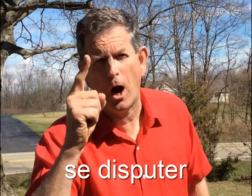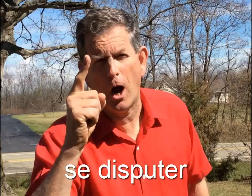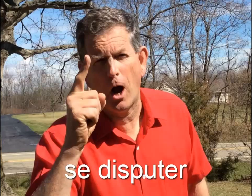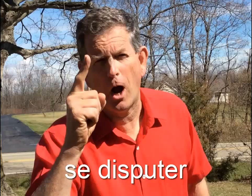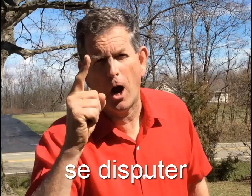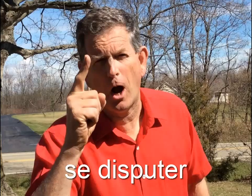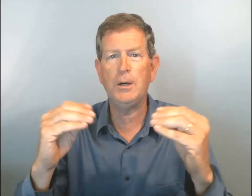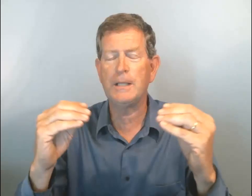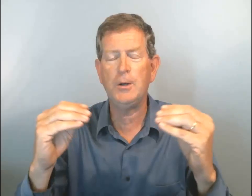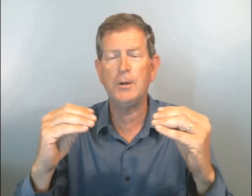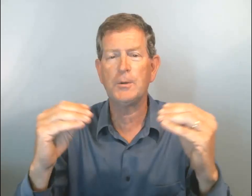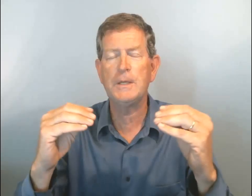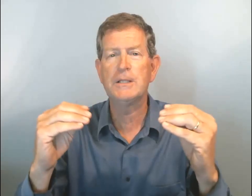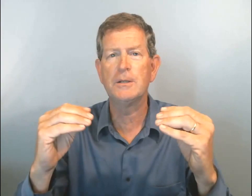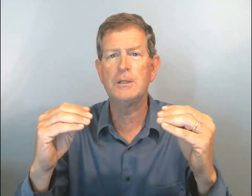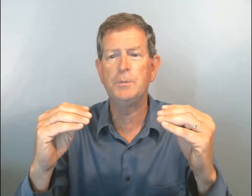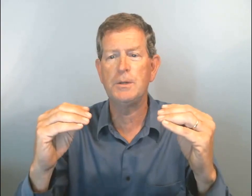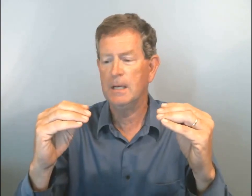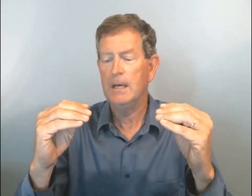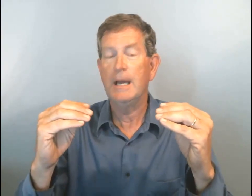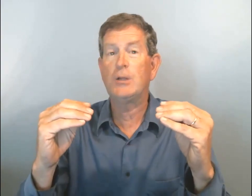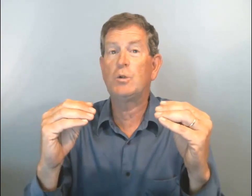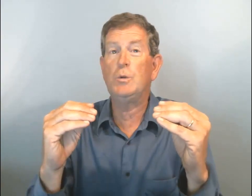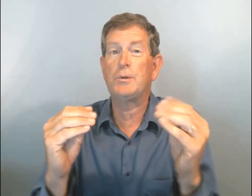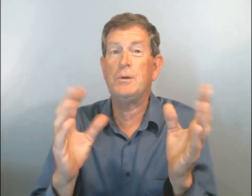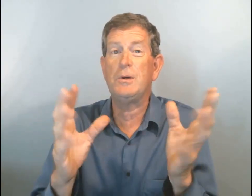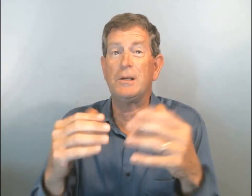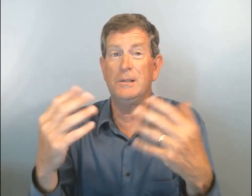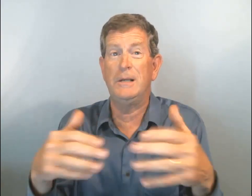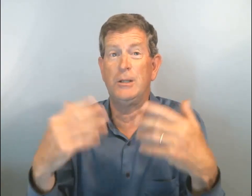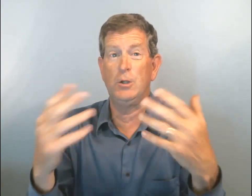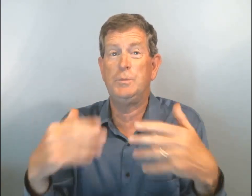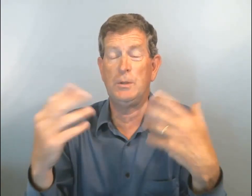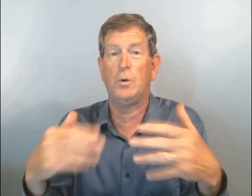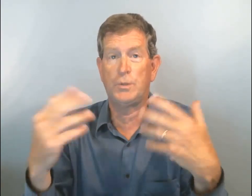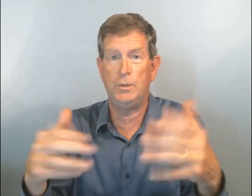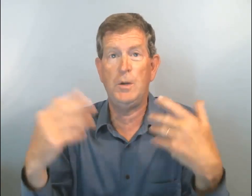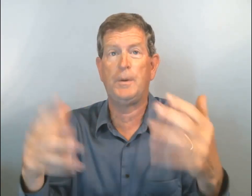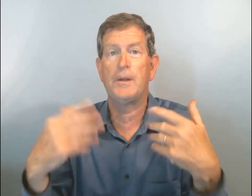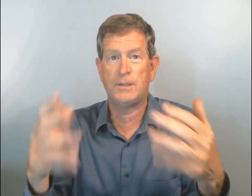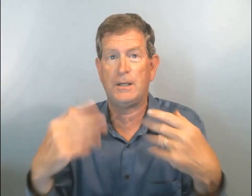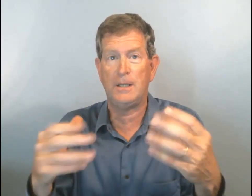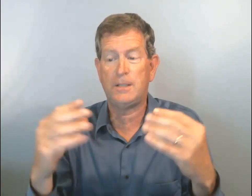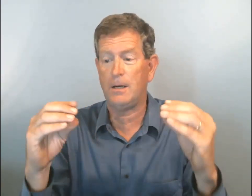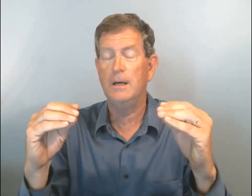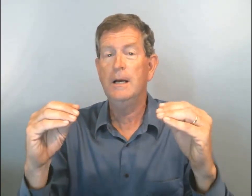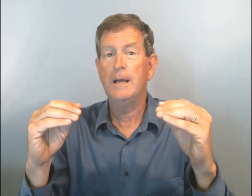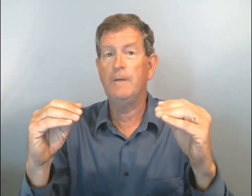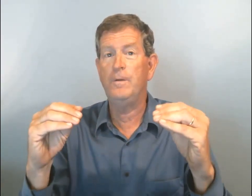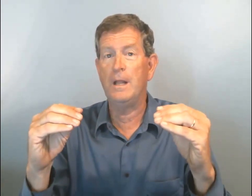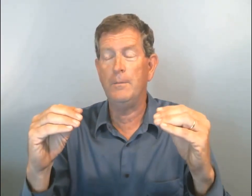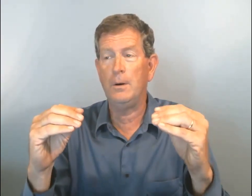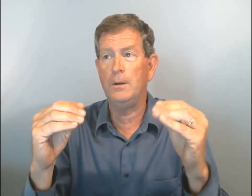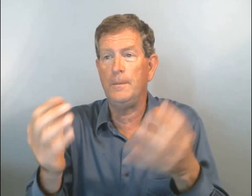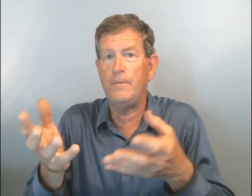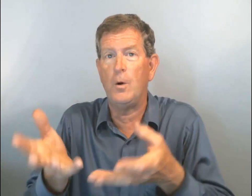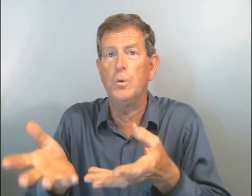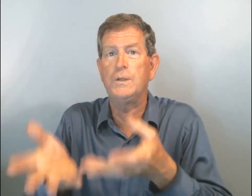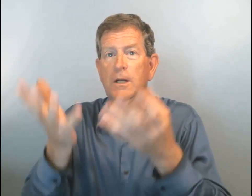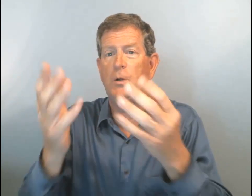sont pas d'accord, donc ils se disputent. Et supposons que la dispute continue pendant un certain temps. Et finalement, l'homme, il va hausser le ton